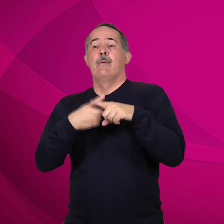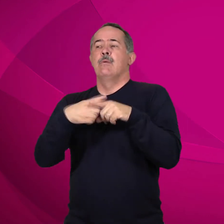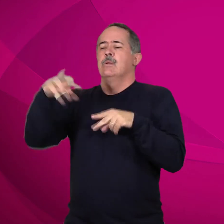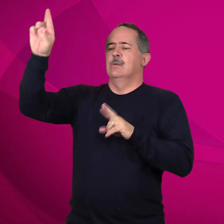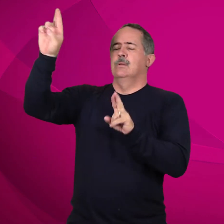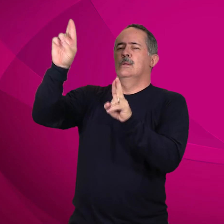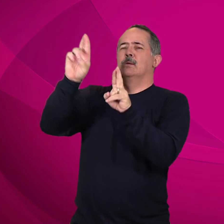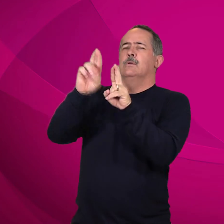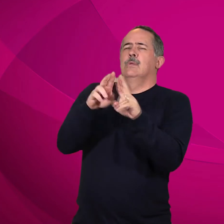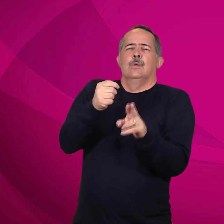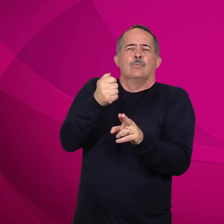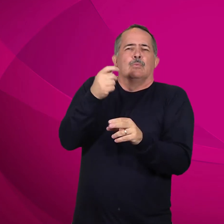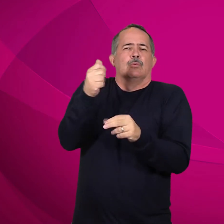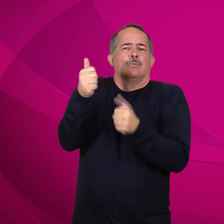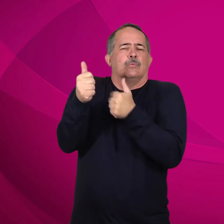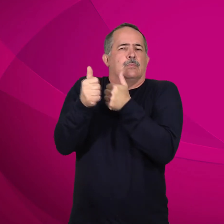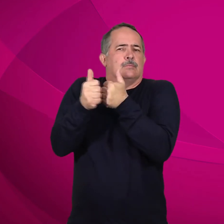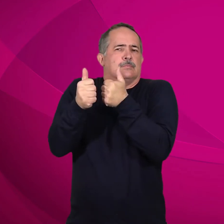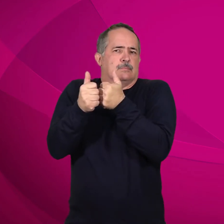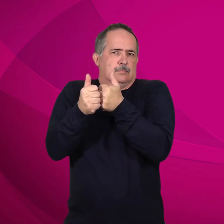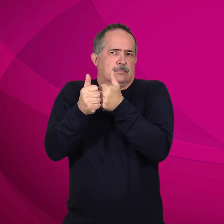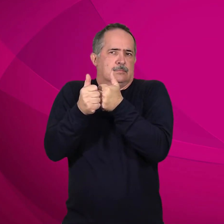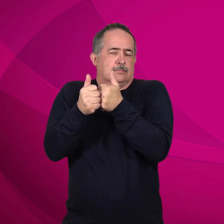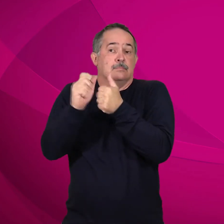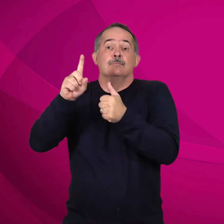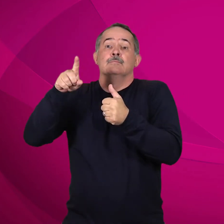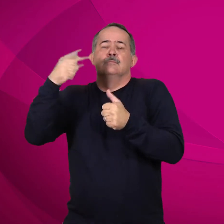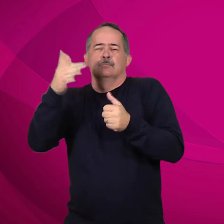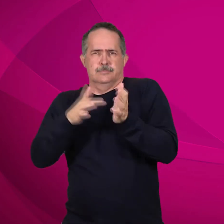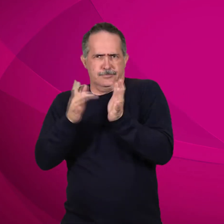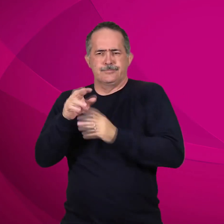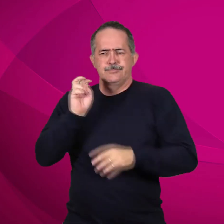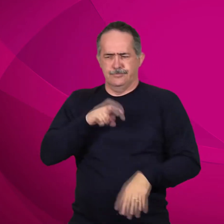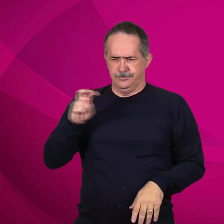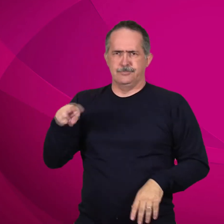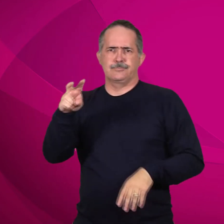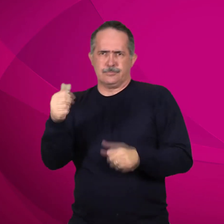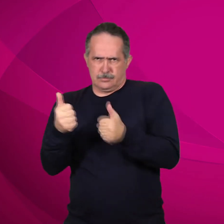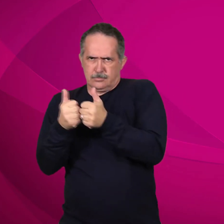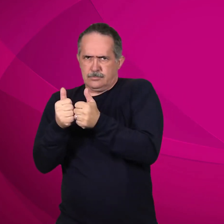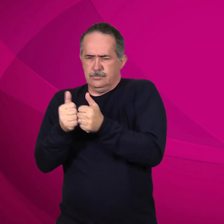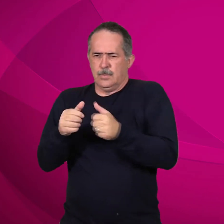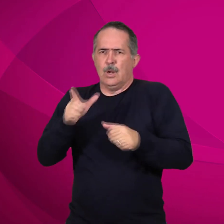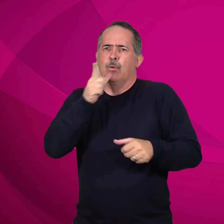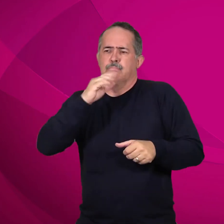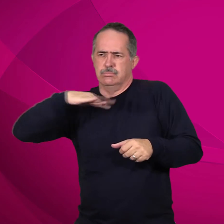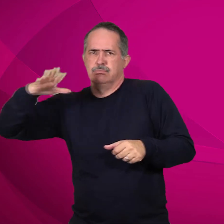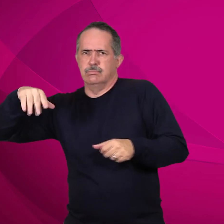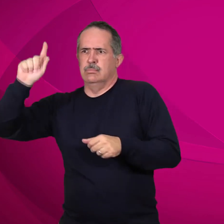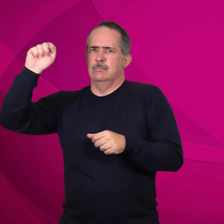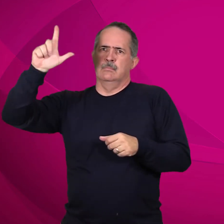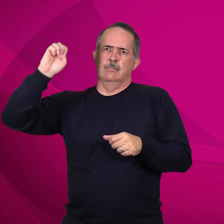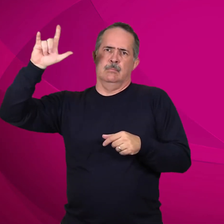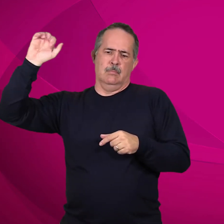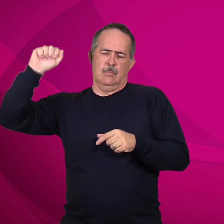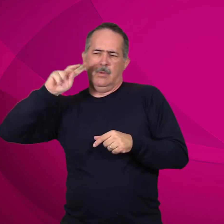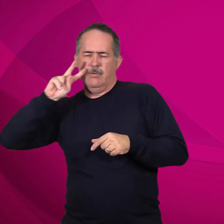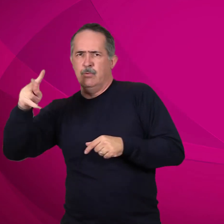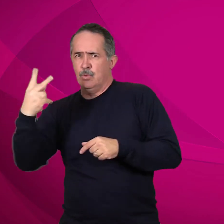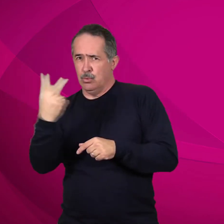irmãos, Simão, chamado Pedro, e seu irmão André. Estavam lançando redes ao